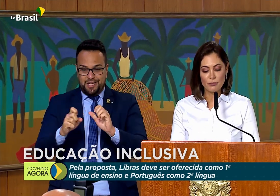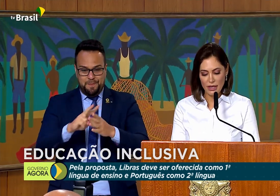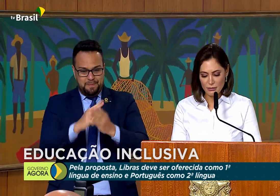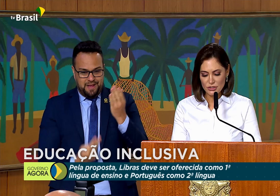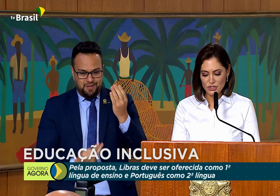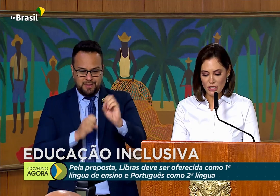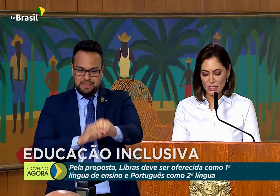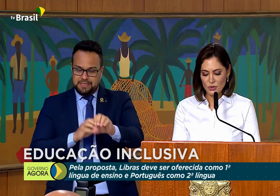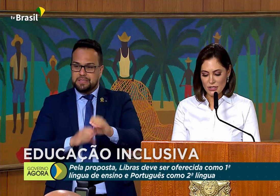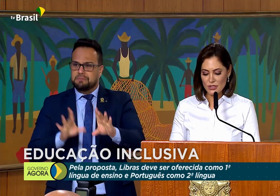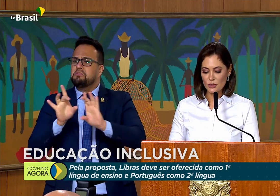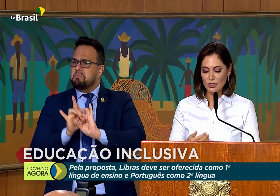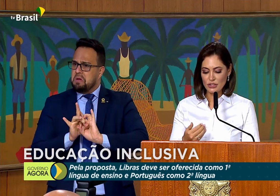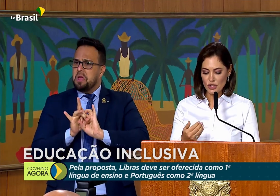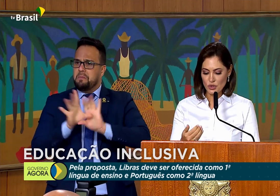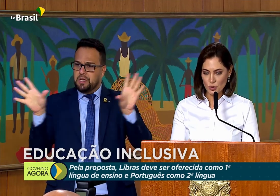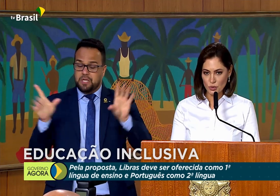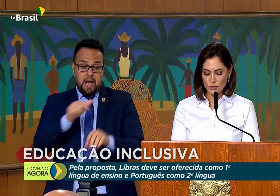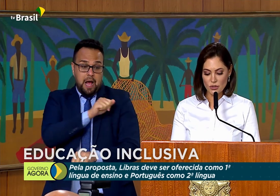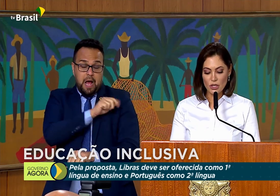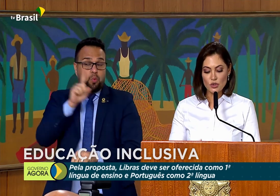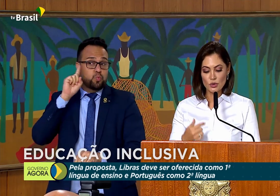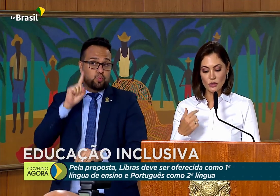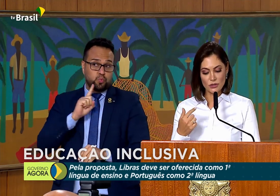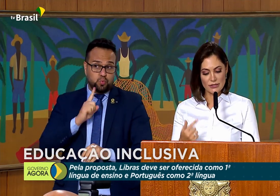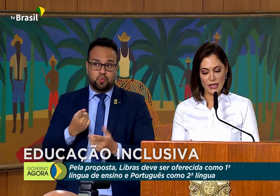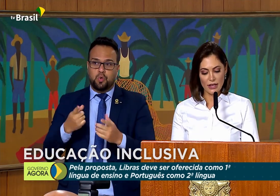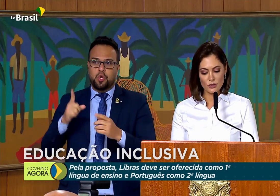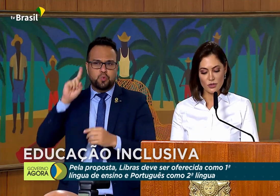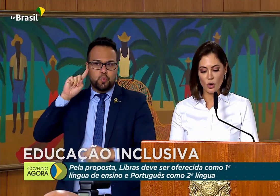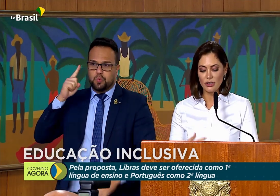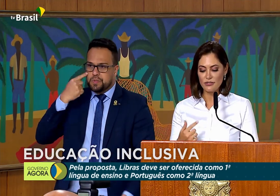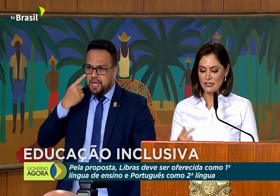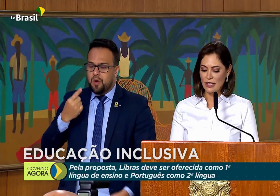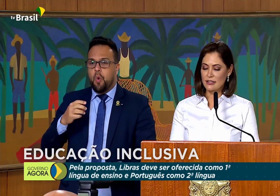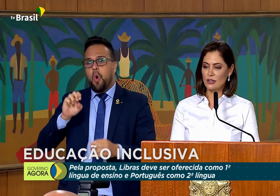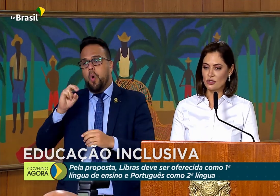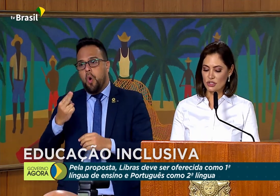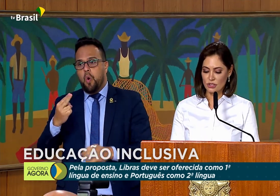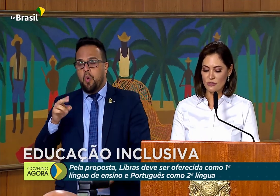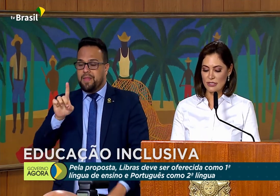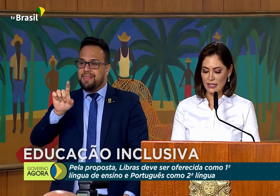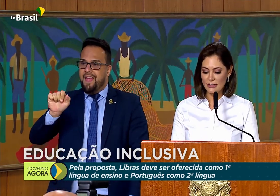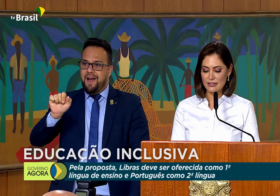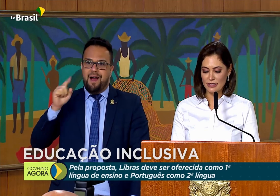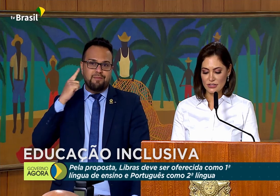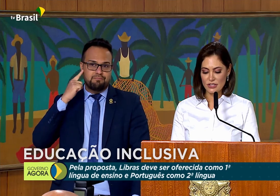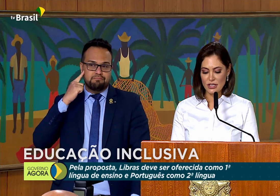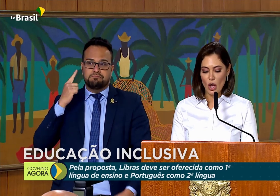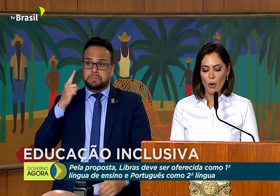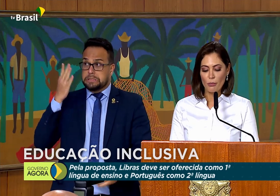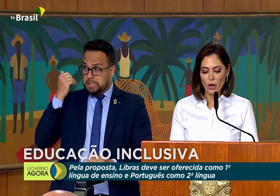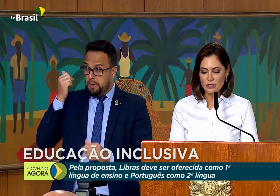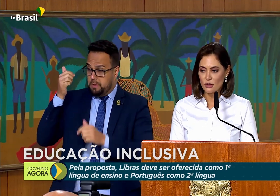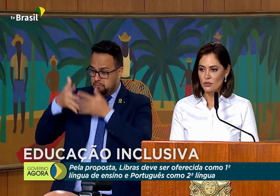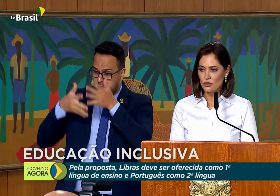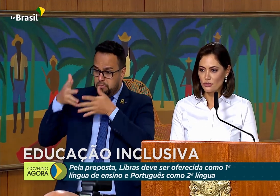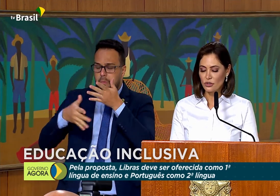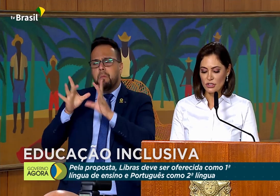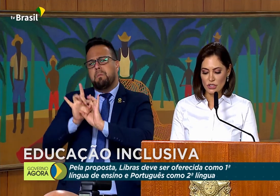permitir que os estudantes surdos, surdos cegos ou deficientes auditivos sinalizantes possam usufruir